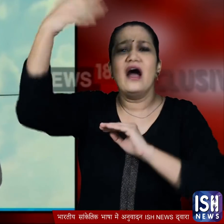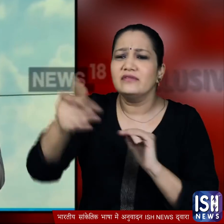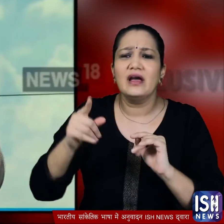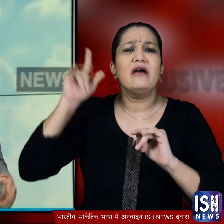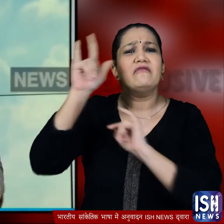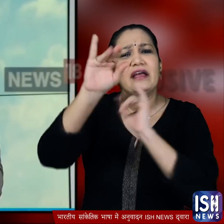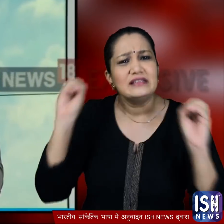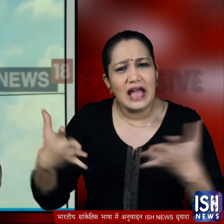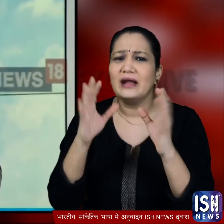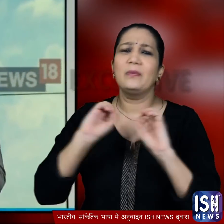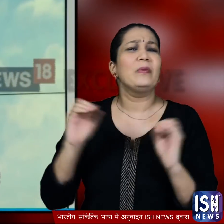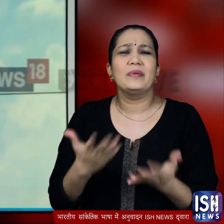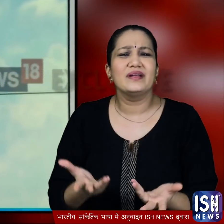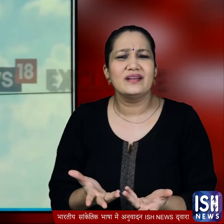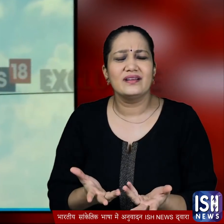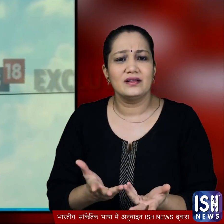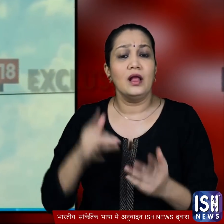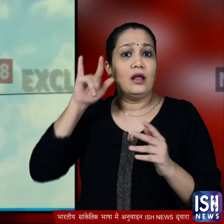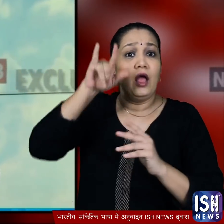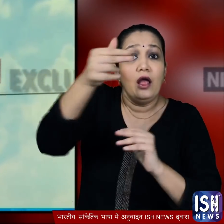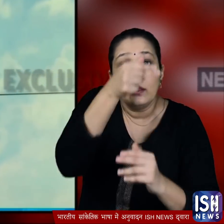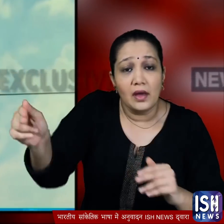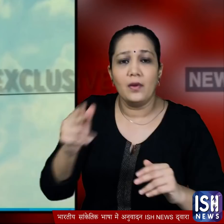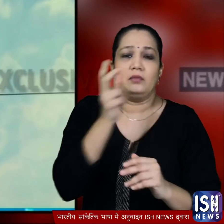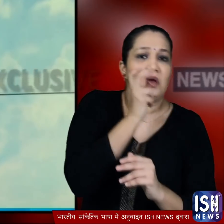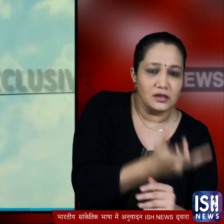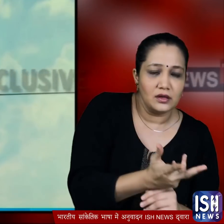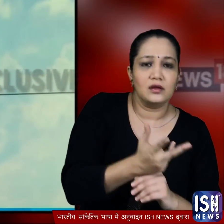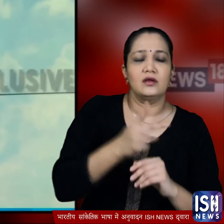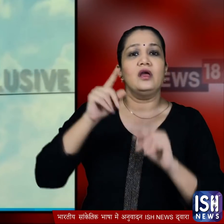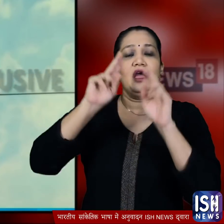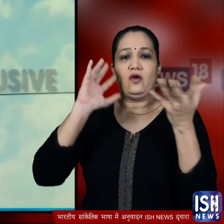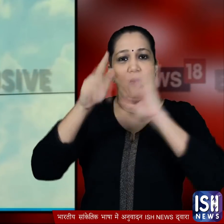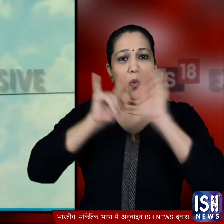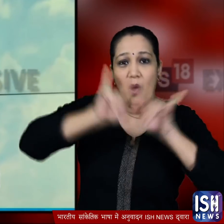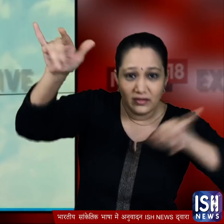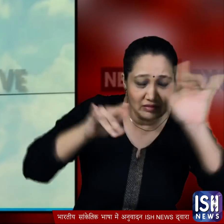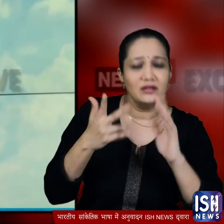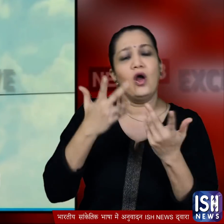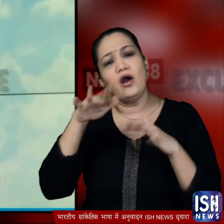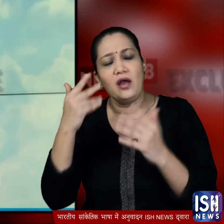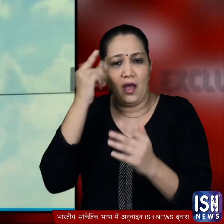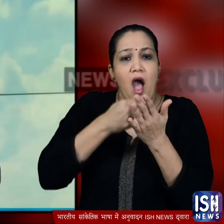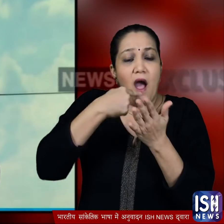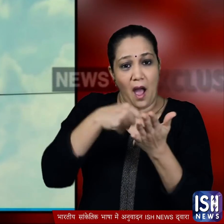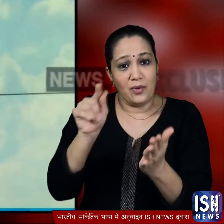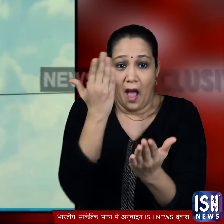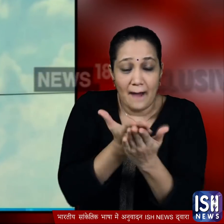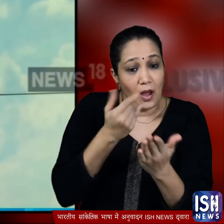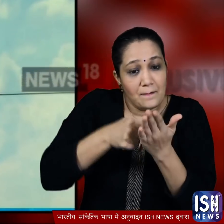होने की उमीद भी नहीं है लेकिन एरपोर्ट का नाम बाला साथ ठाकरे अंतराश्ट्री हवाई अड़ा रखने का प्रस्ताव पास होते ही वहाँ सियासी